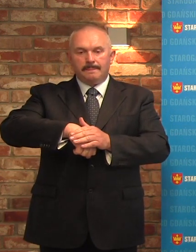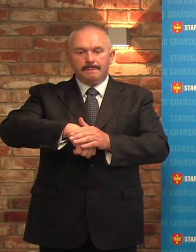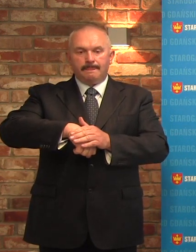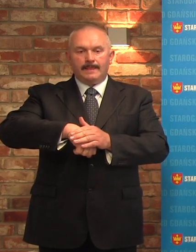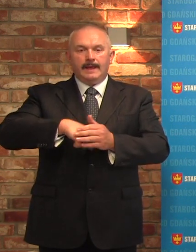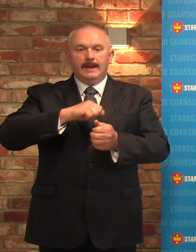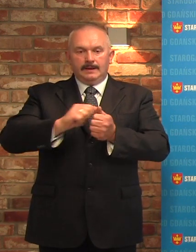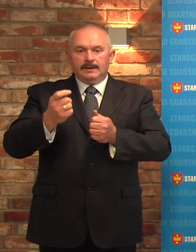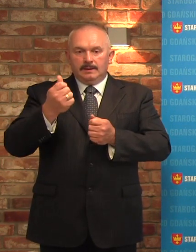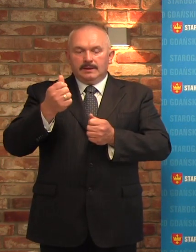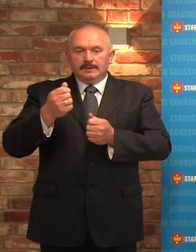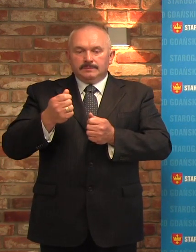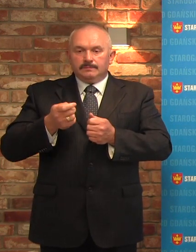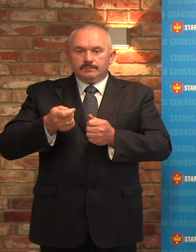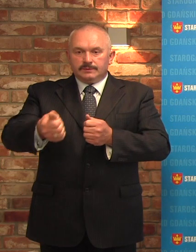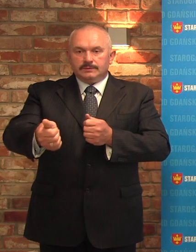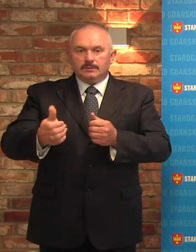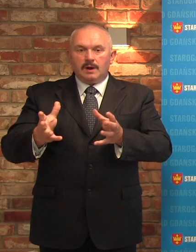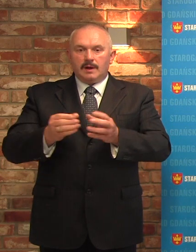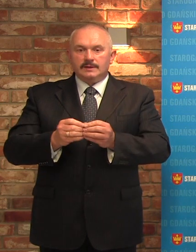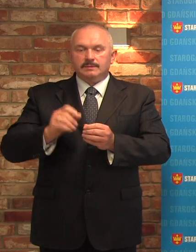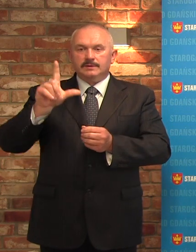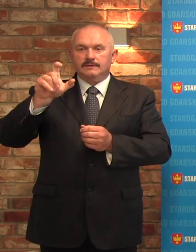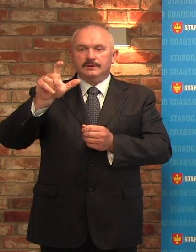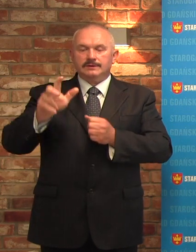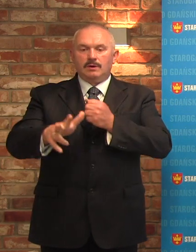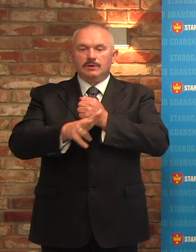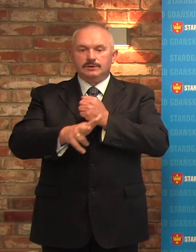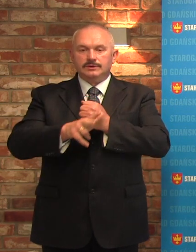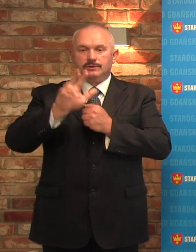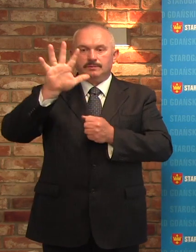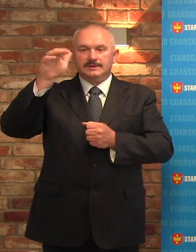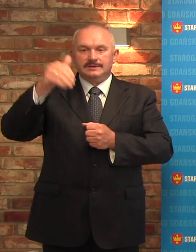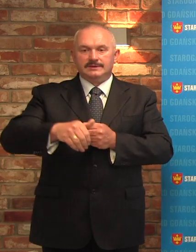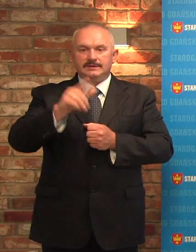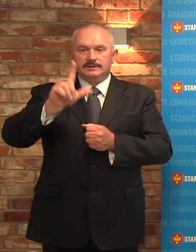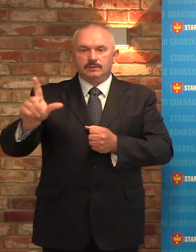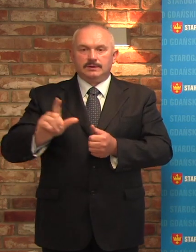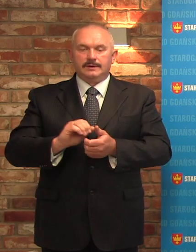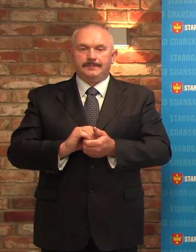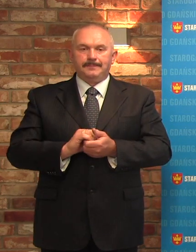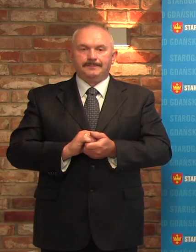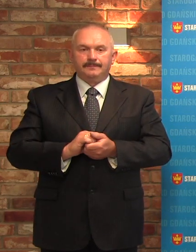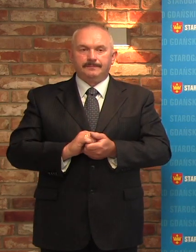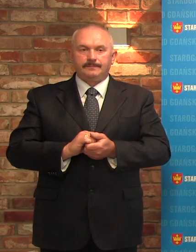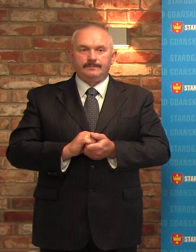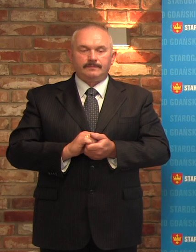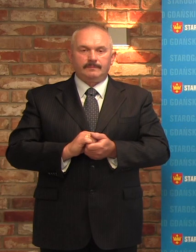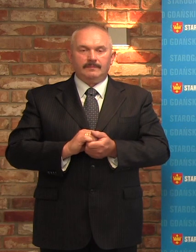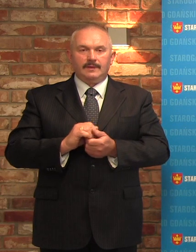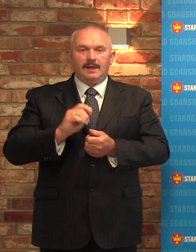finansuje je w kwocie łącznej 285 tysięcy złotych. Niestety